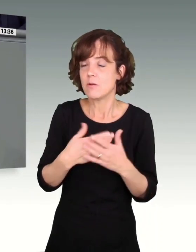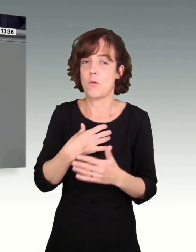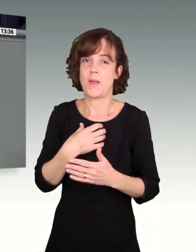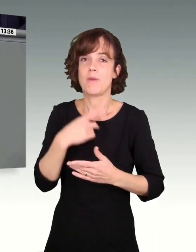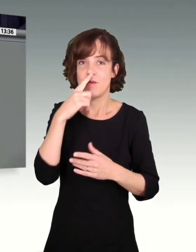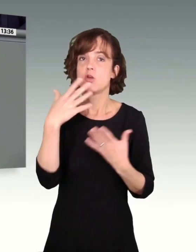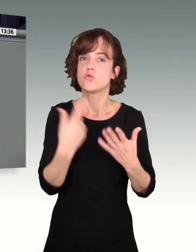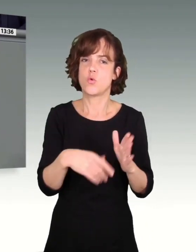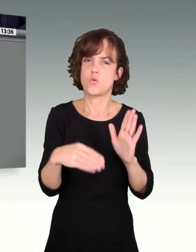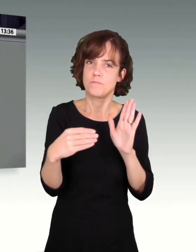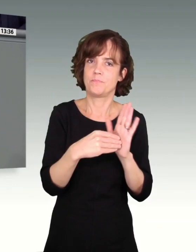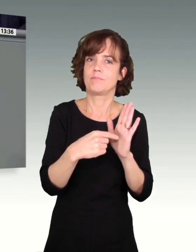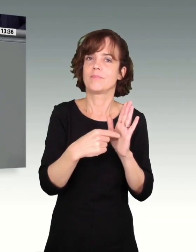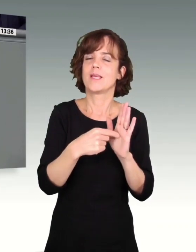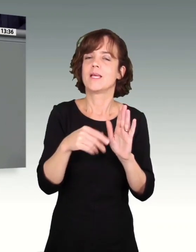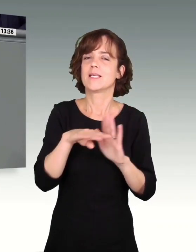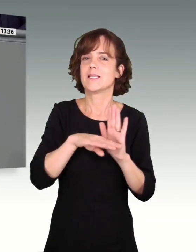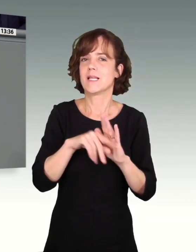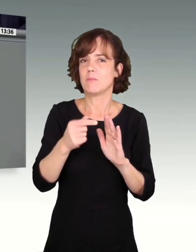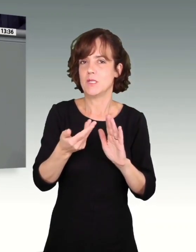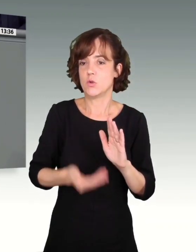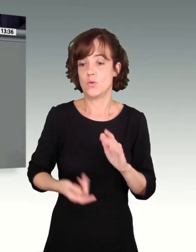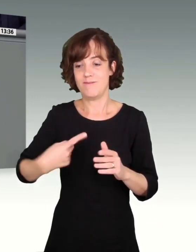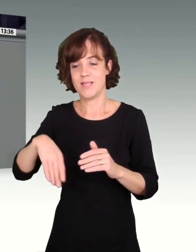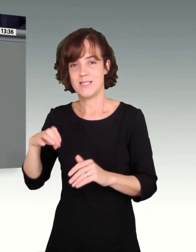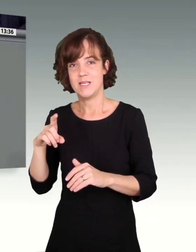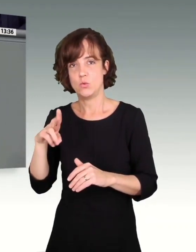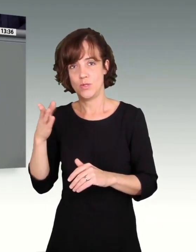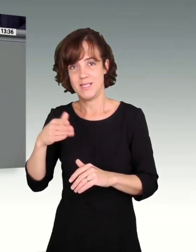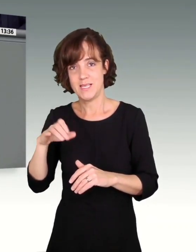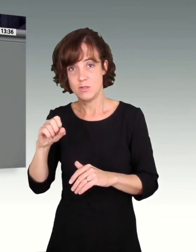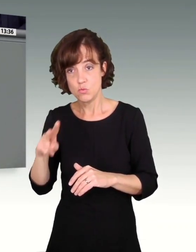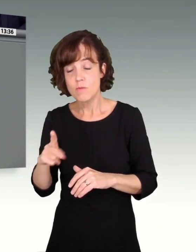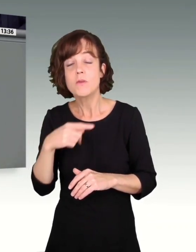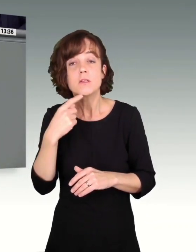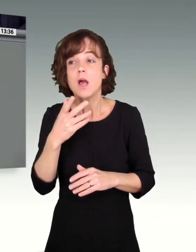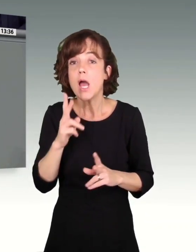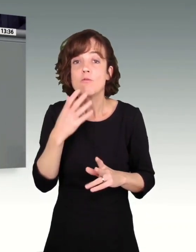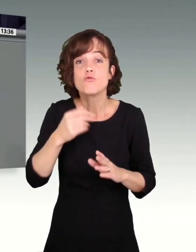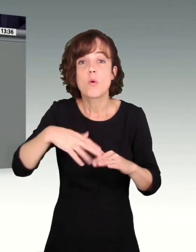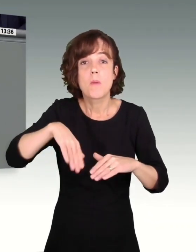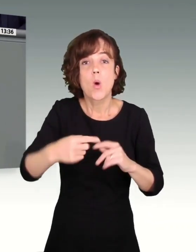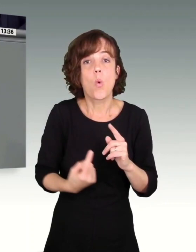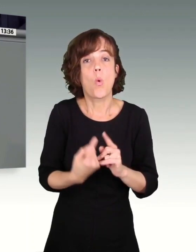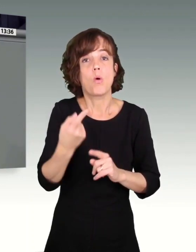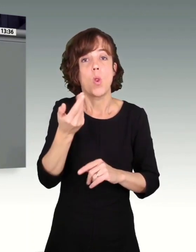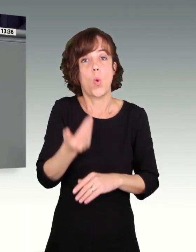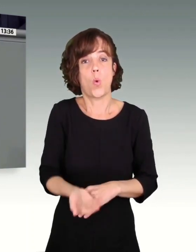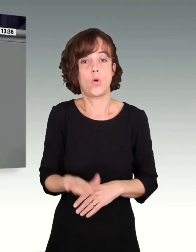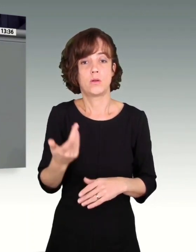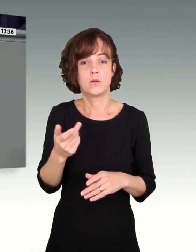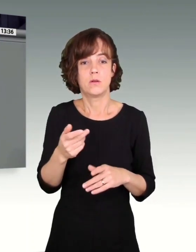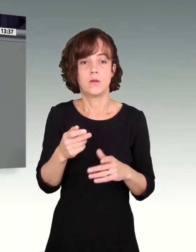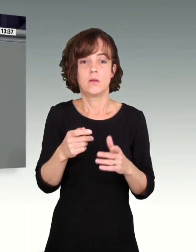gesetzten gesetzlichen Mindestlohns. Und wir als CDU, CSU, wir stehen für höhere Löhne, nicht an der Orientierung des